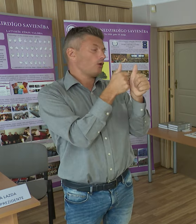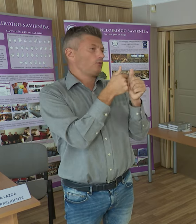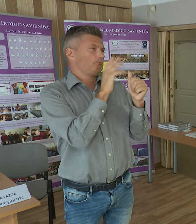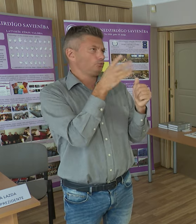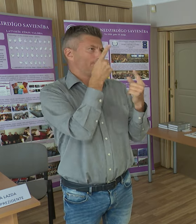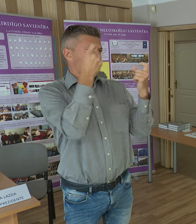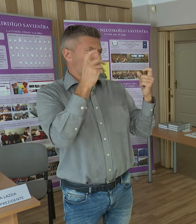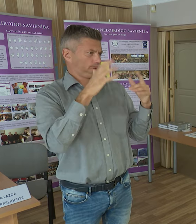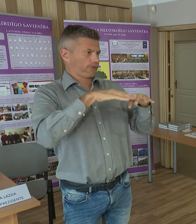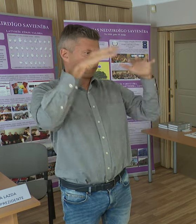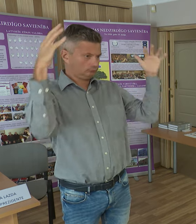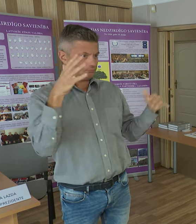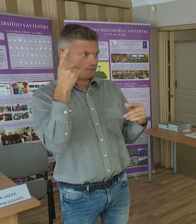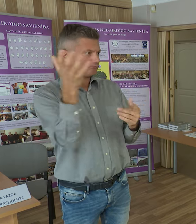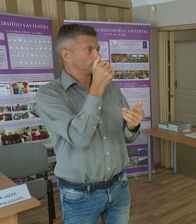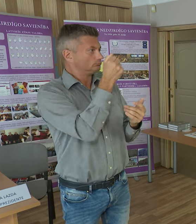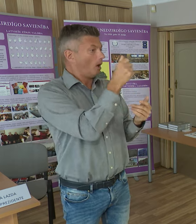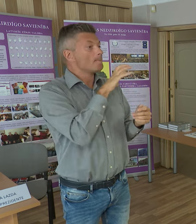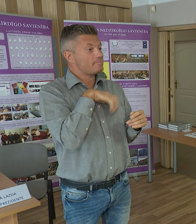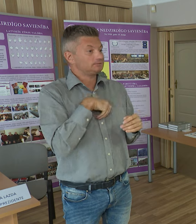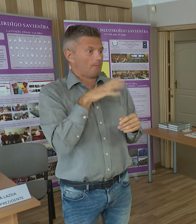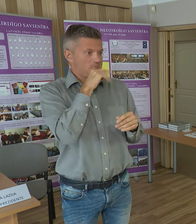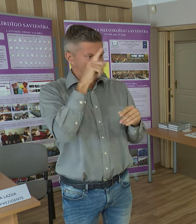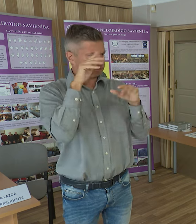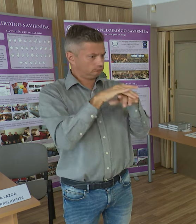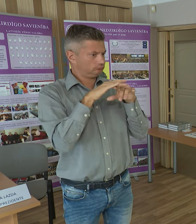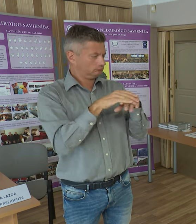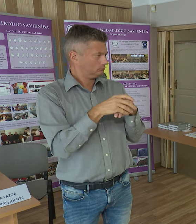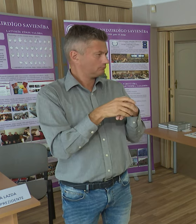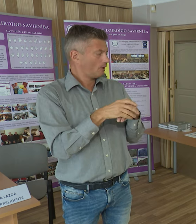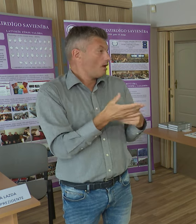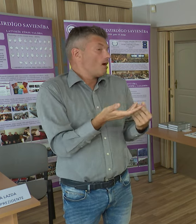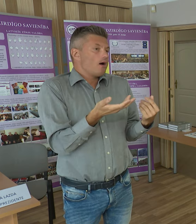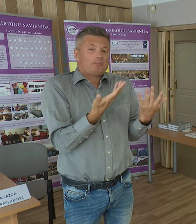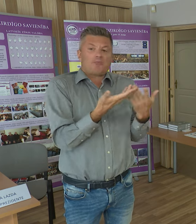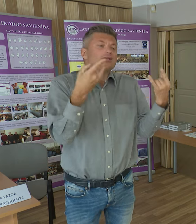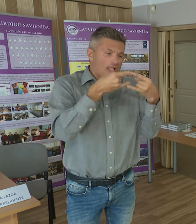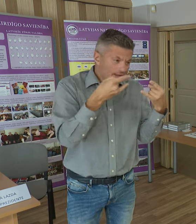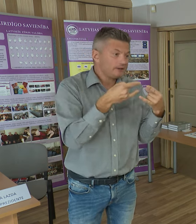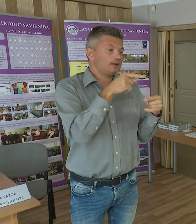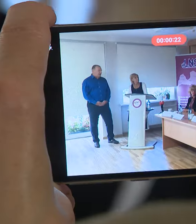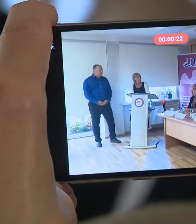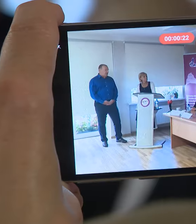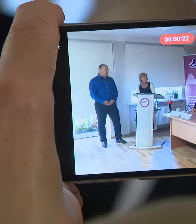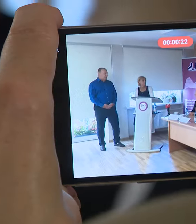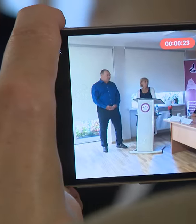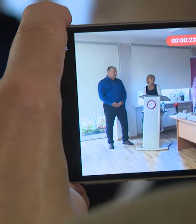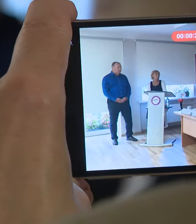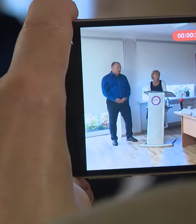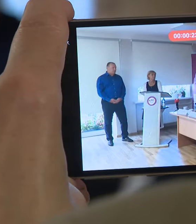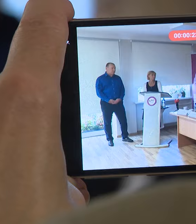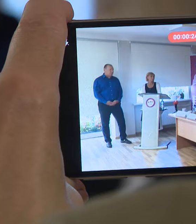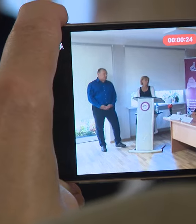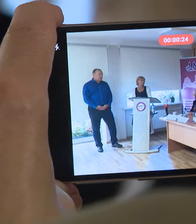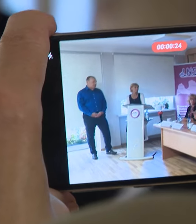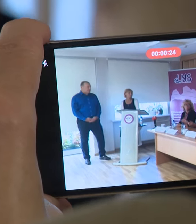tad nedzirdīgie ļauts varētu vairāk saņemt informāciju un saprast, kas notiek. Latvijā ir 40